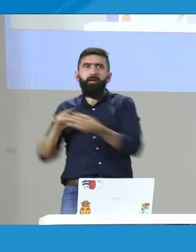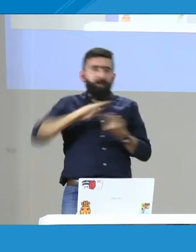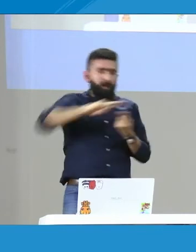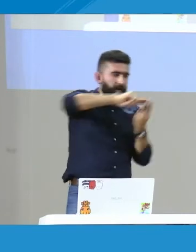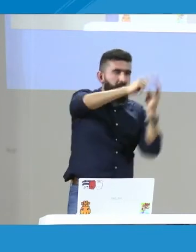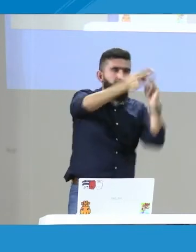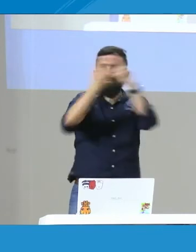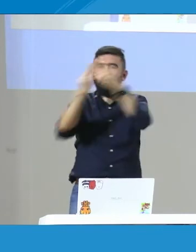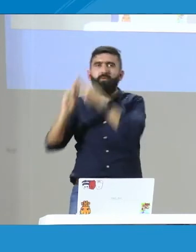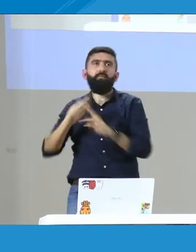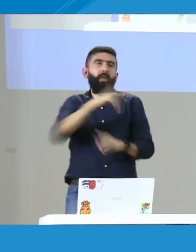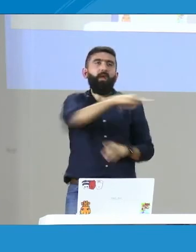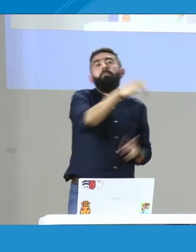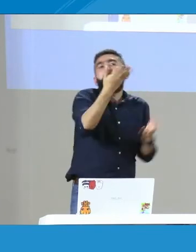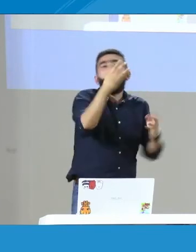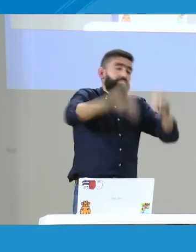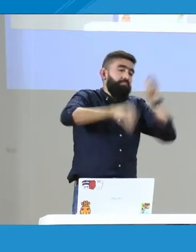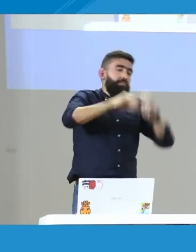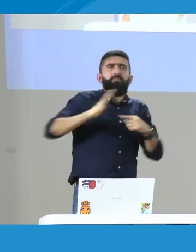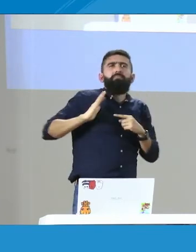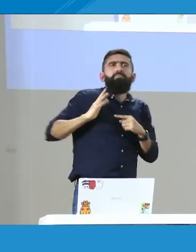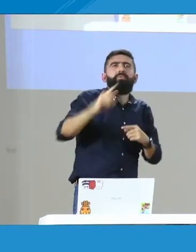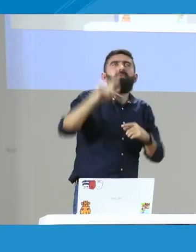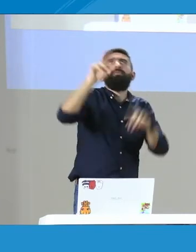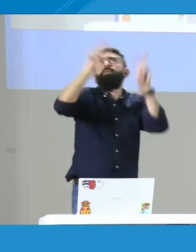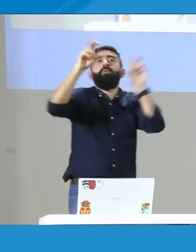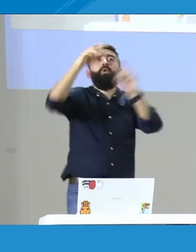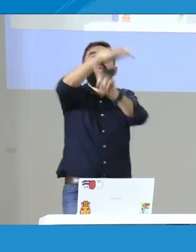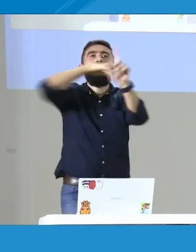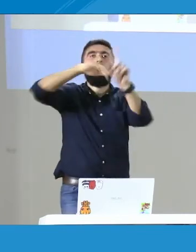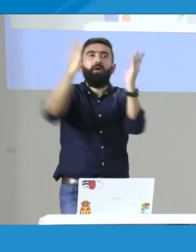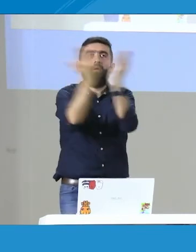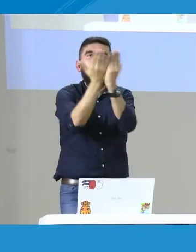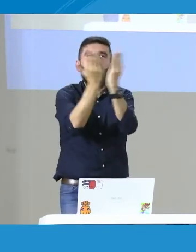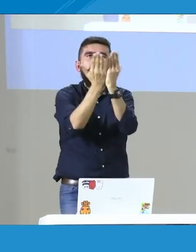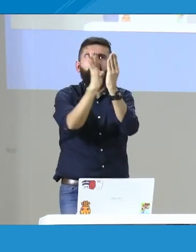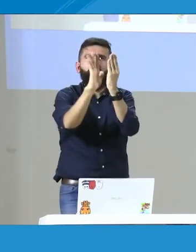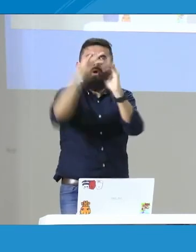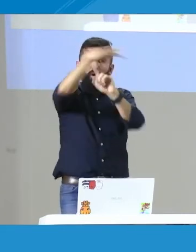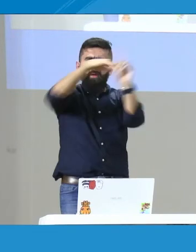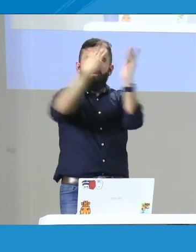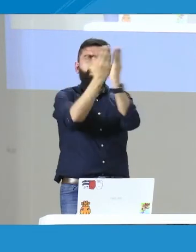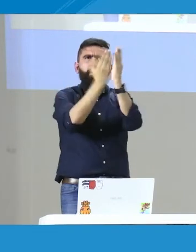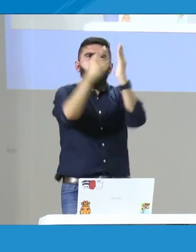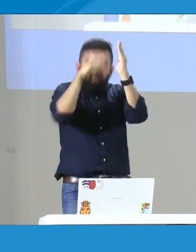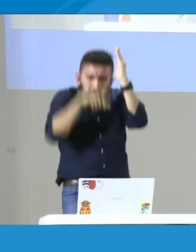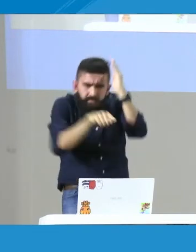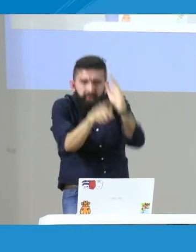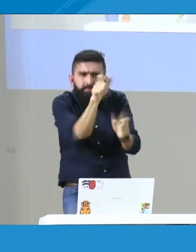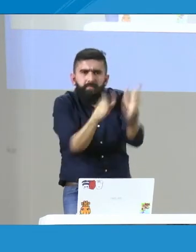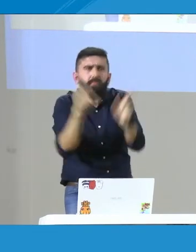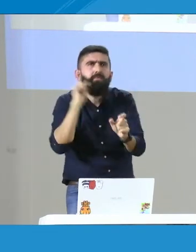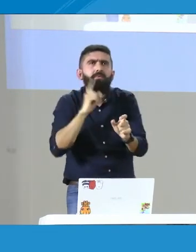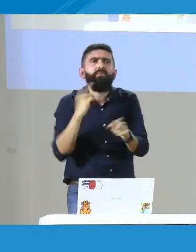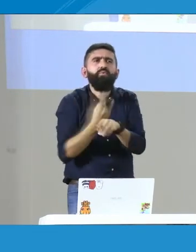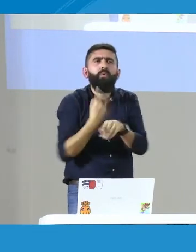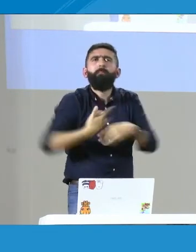hace uso de su lengua dentro de ese contexto, entonces empezar a hacer esas correlaciones de esta información, por ejemplo, en el contexto educativo,